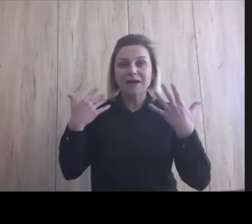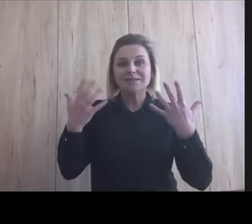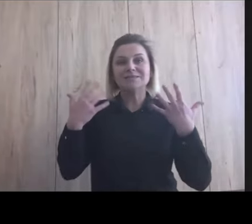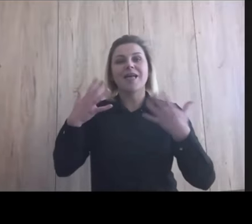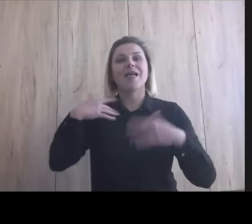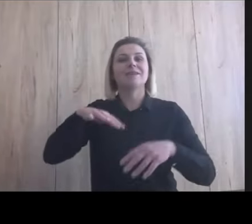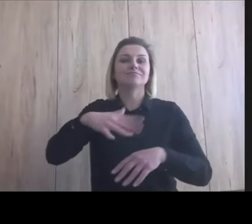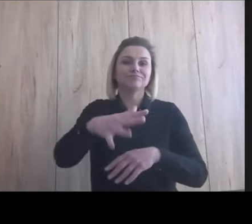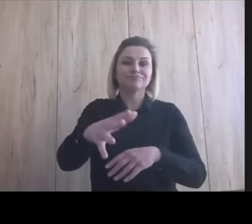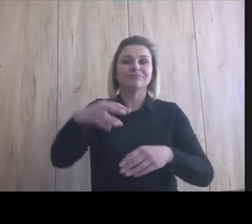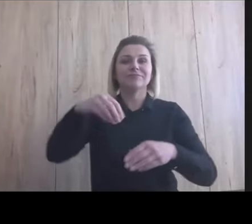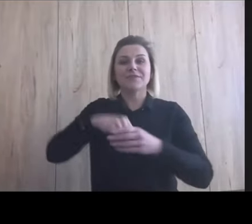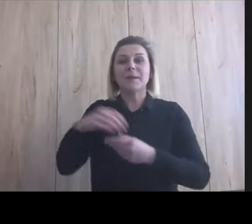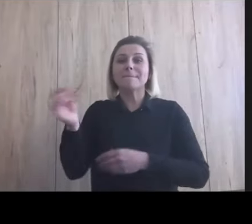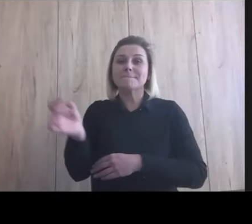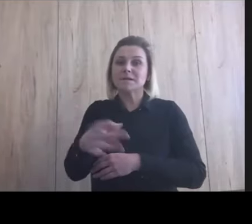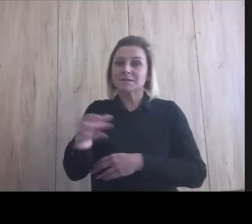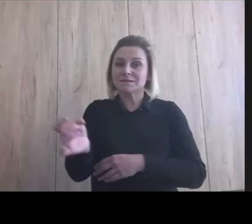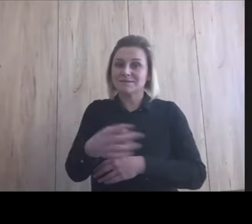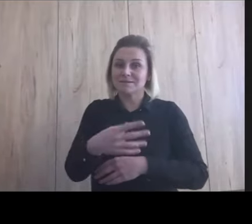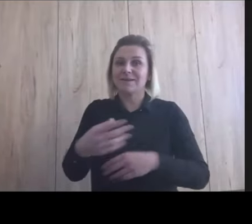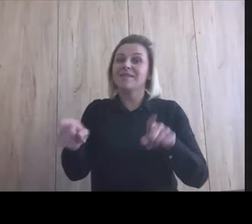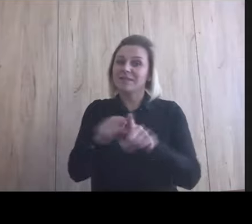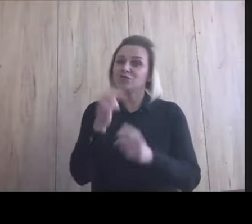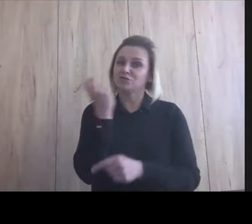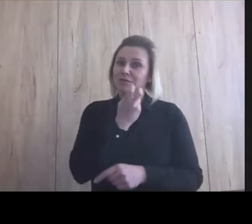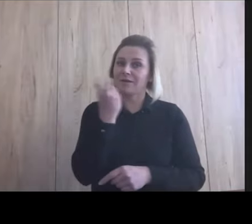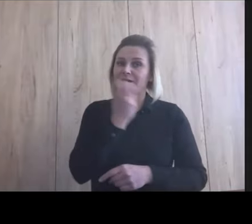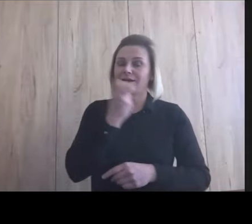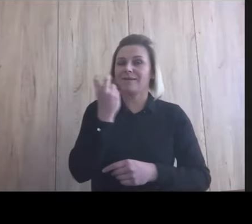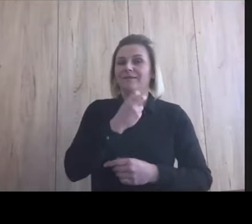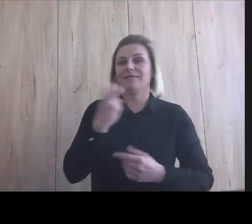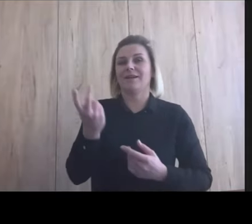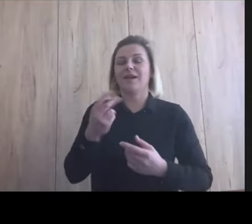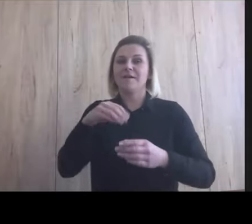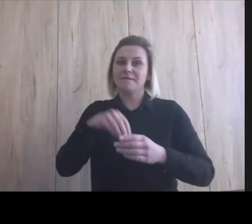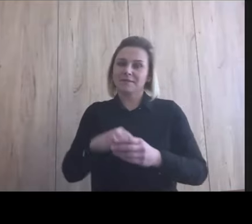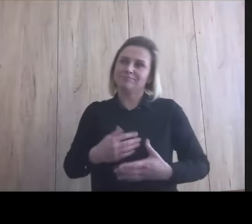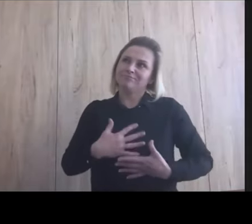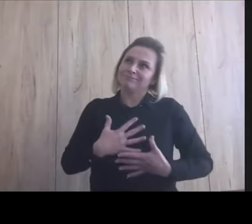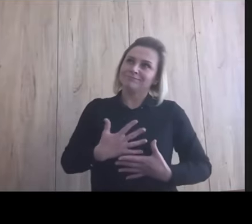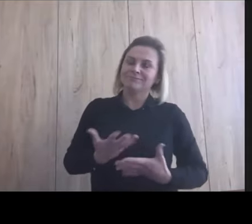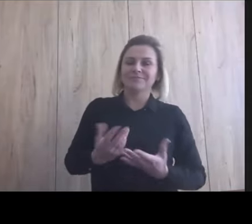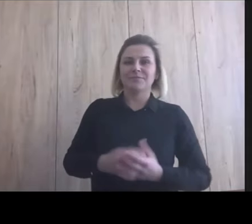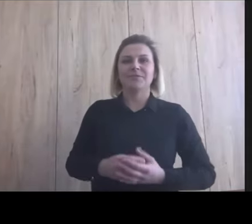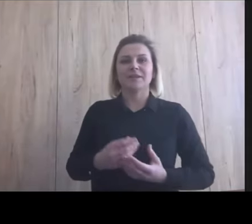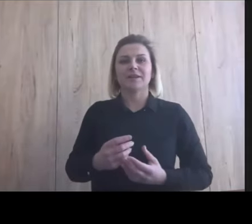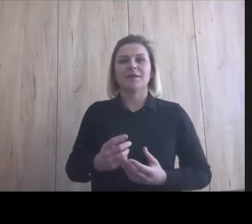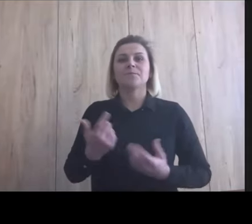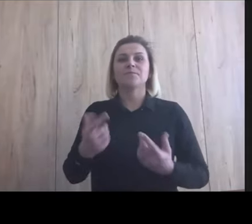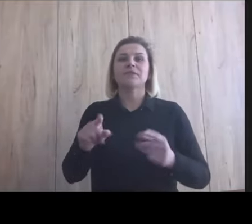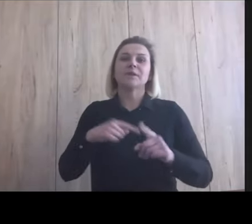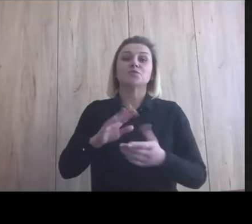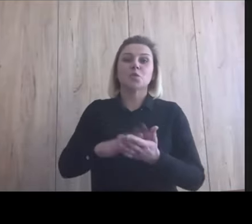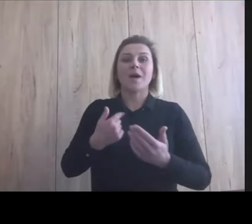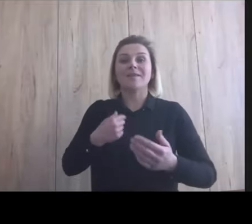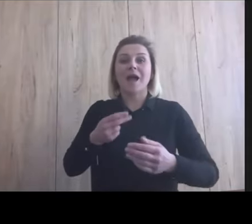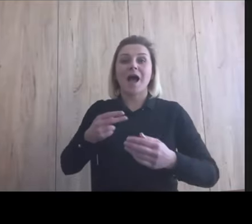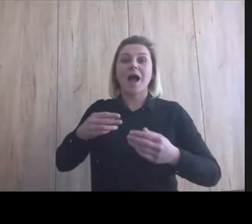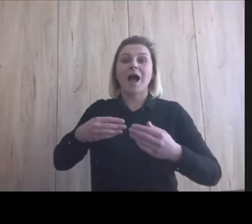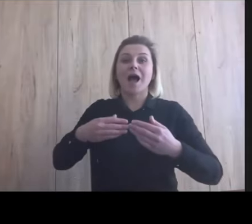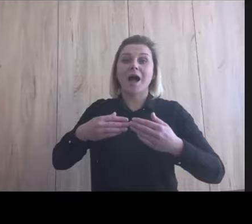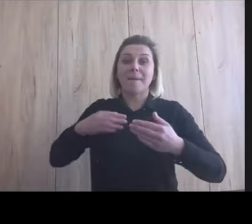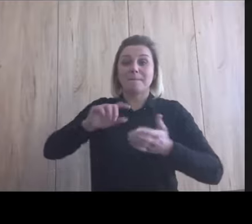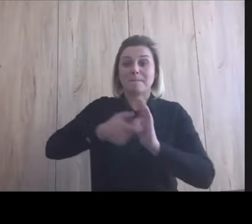gry, gdzie to byłoby też ciekawe, nie? Takie intrygujące. Co mi się otworzy, jak przejdę pokój?